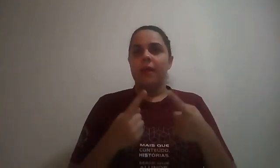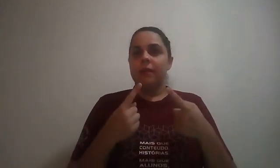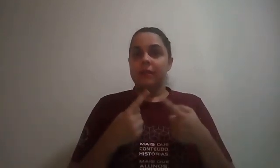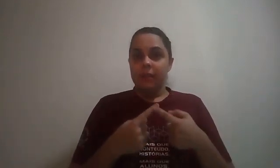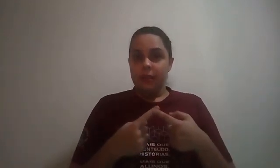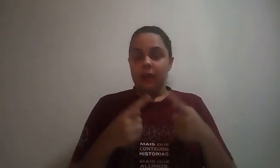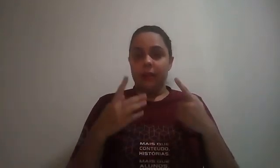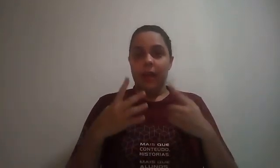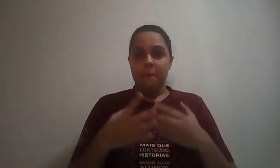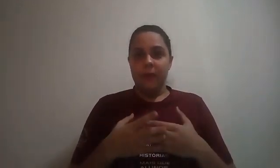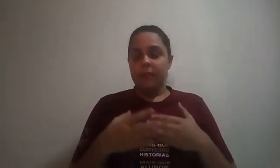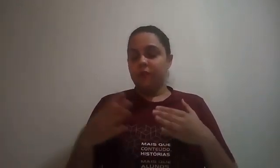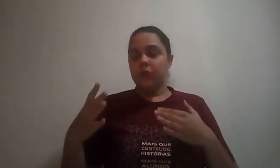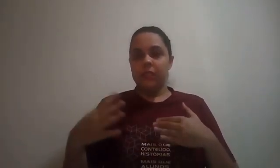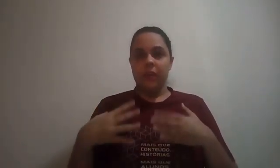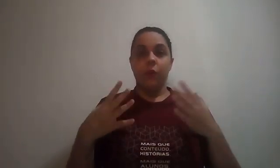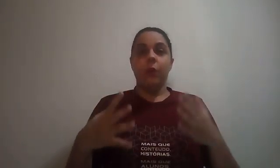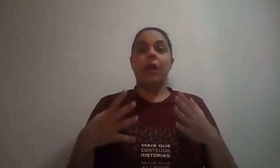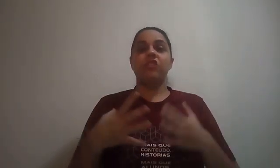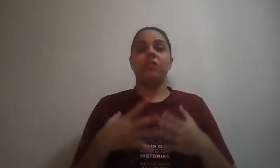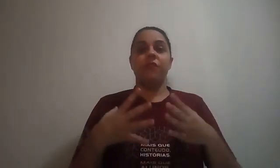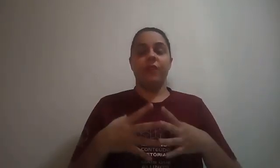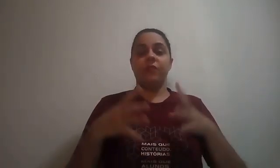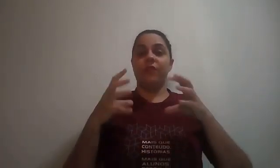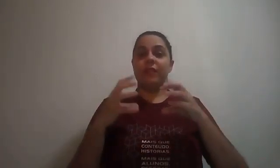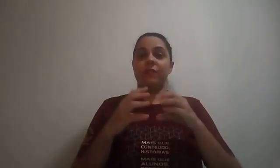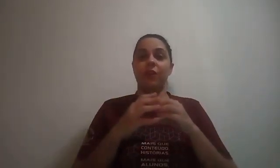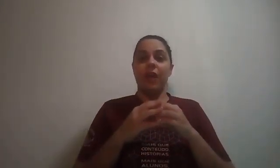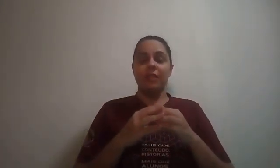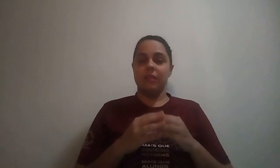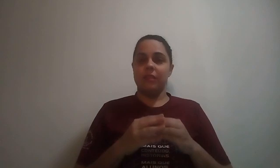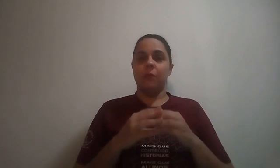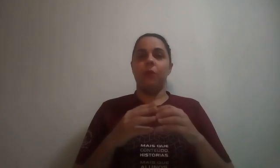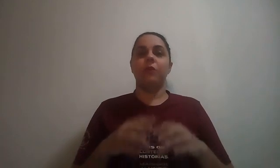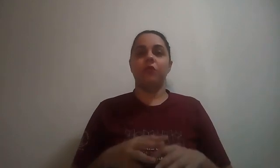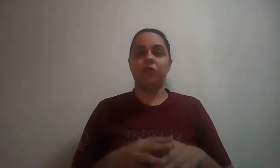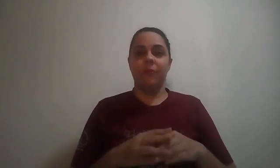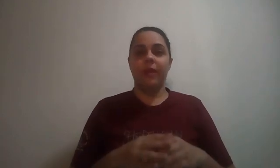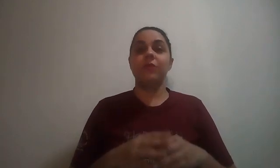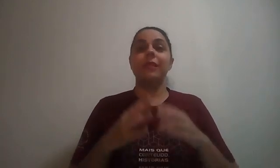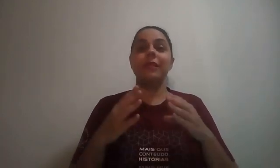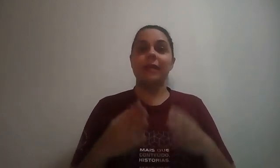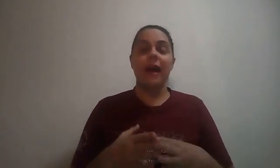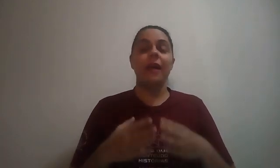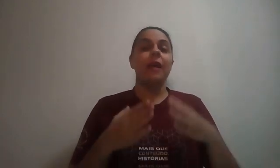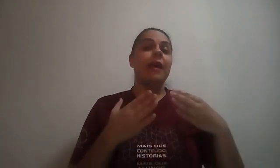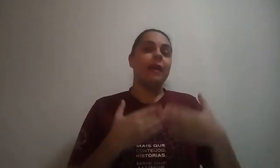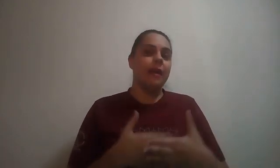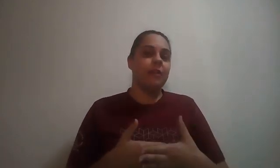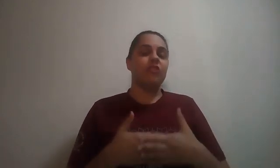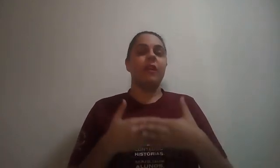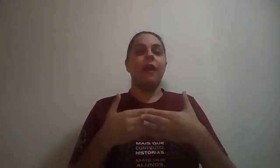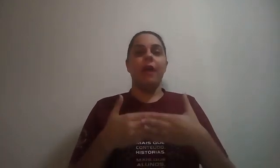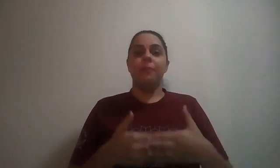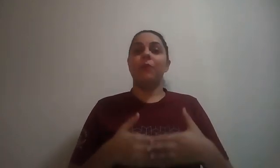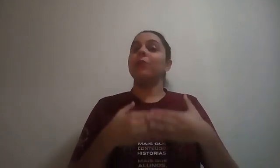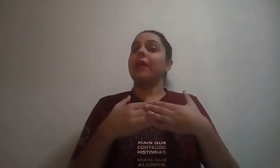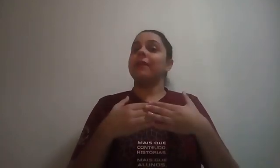Se, de repente, você ou eu acho difícil fazer uma localização por meio do GPS, o dirá? Eles, naquela época, onde a